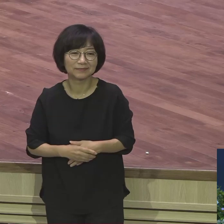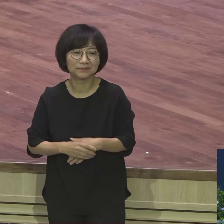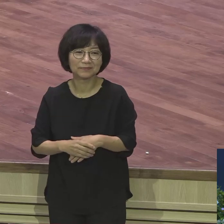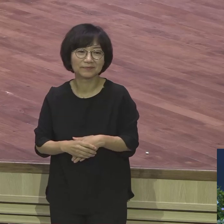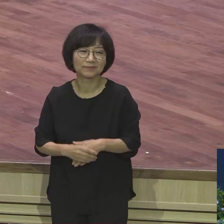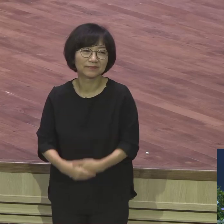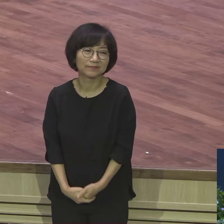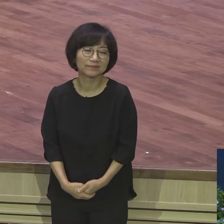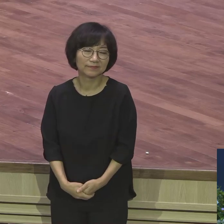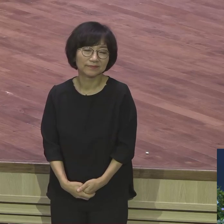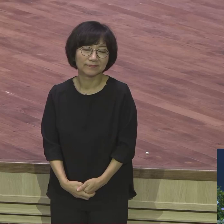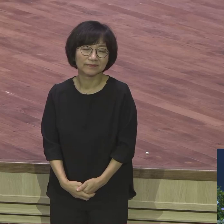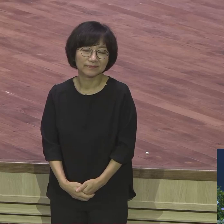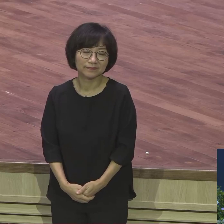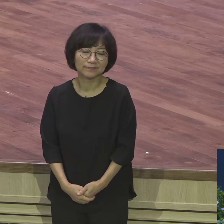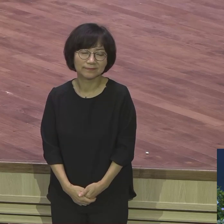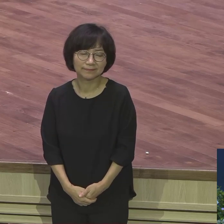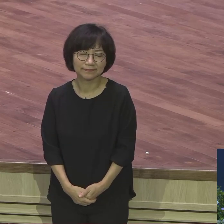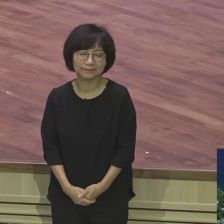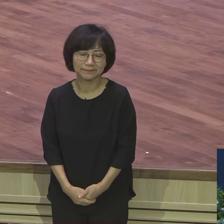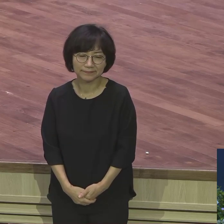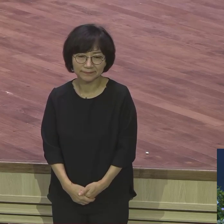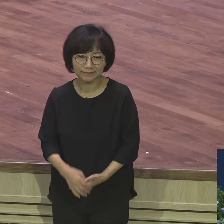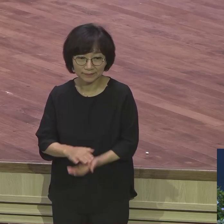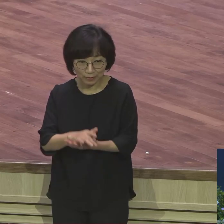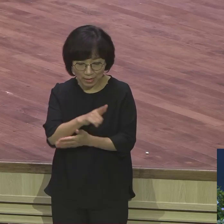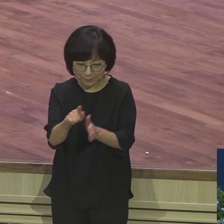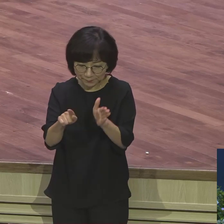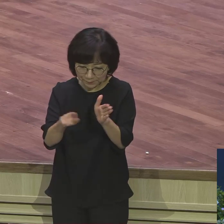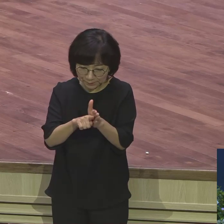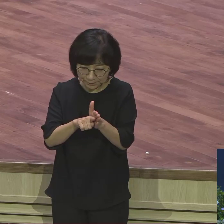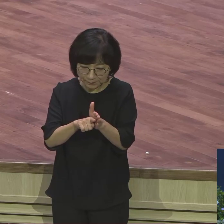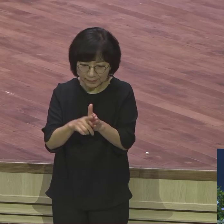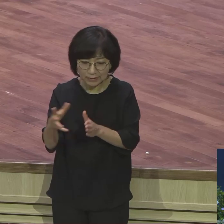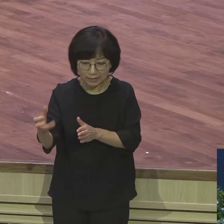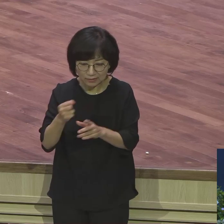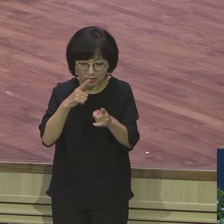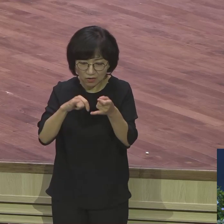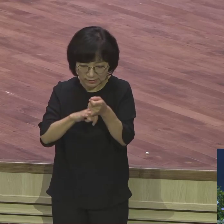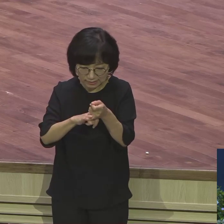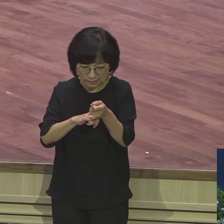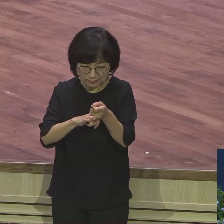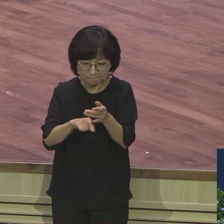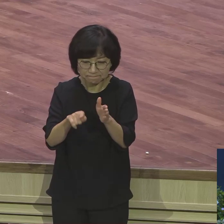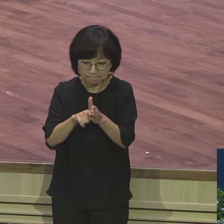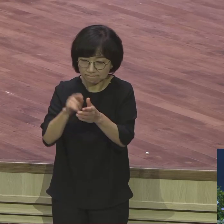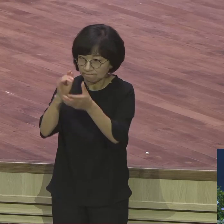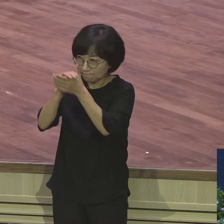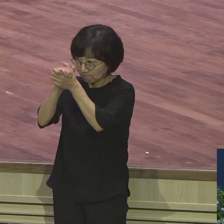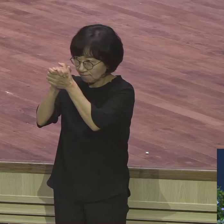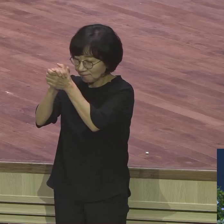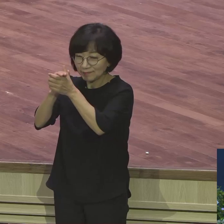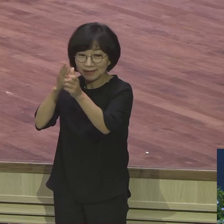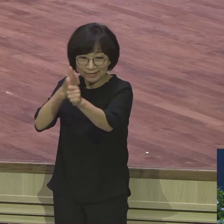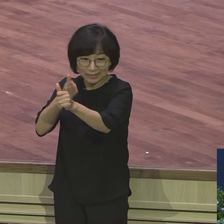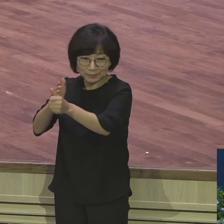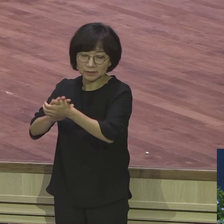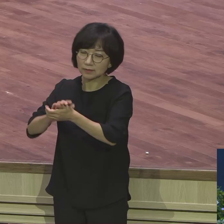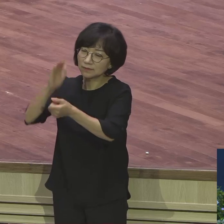여러분의 정신 하나님의 믿음으로 기도하세요 은약 자꾸 기도하세요 하나님께서 주신 은약 부작 하나님이여 나도 꿈꾸는 자